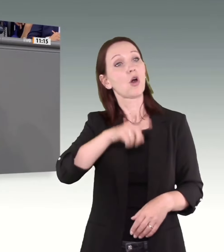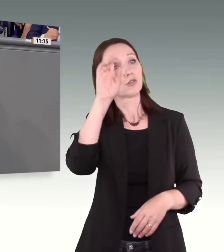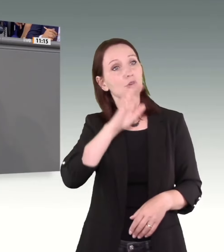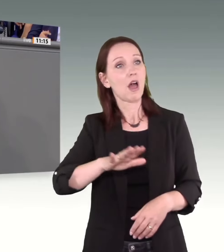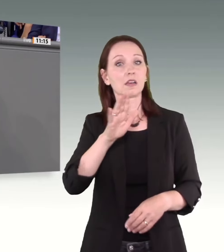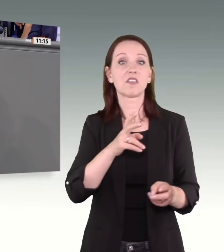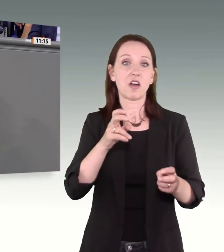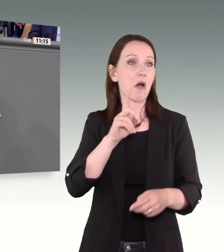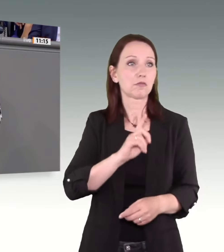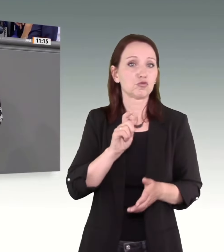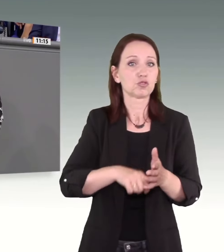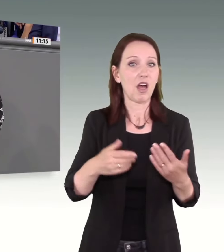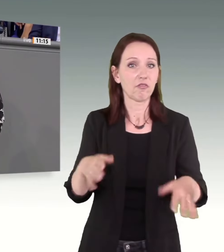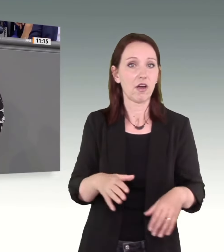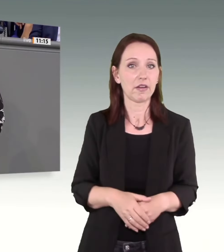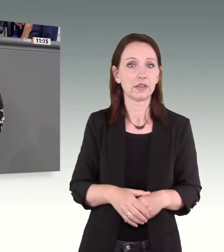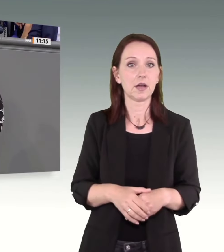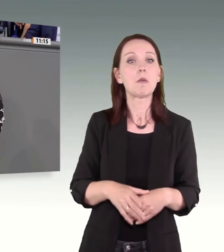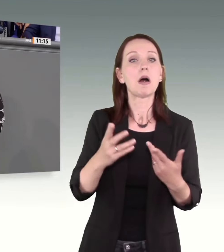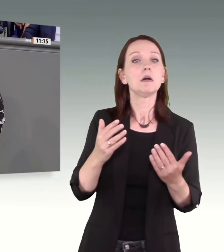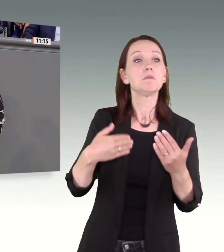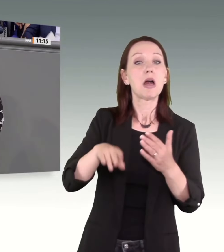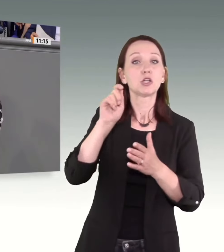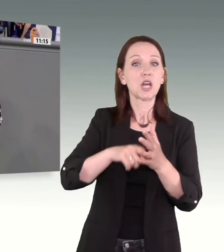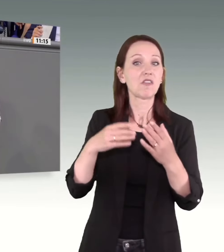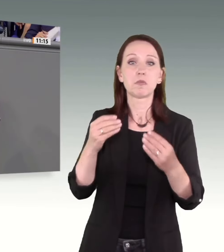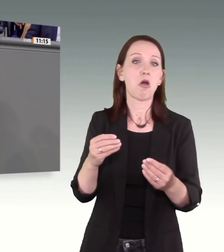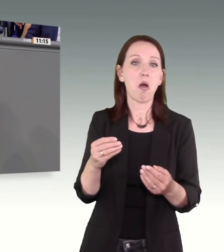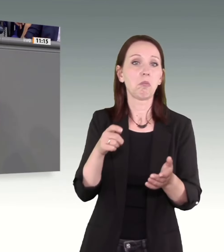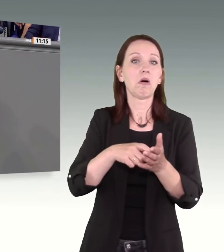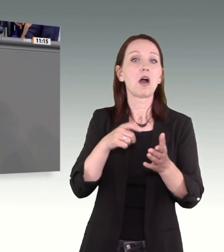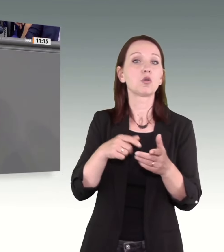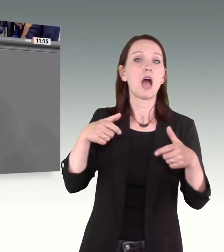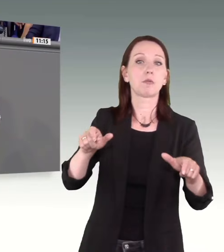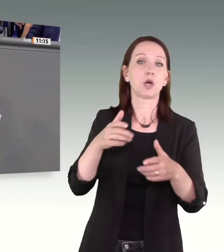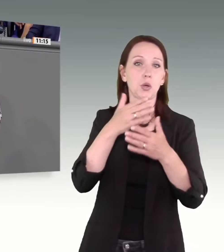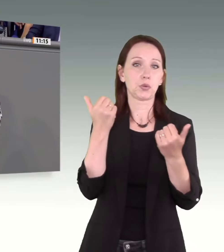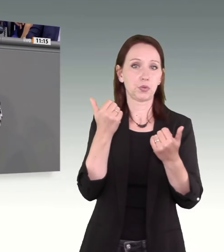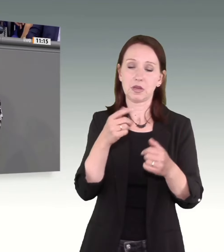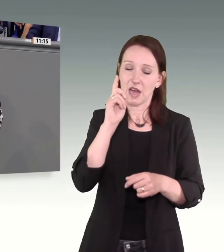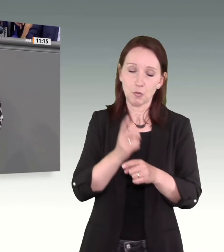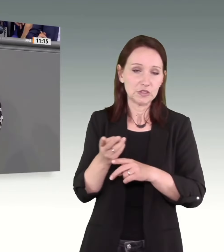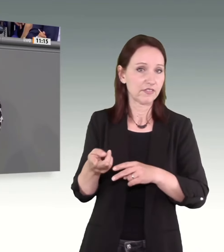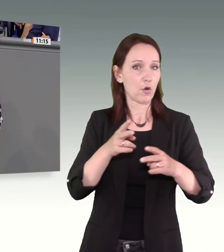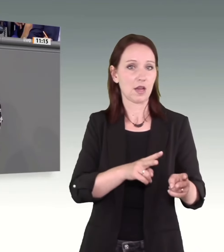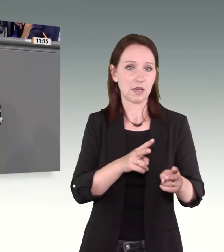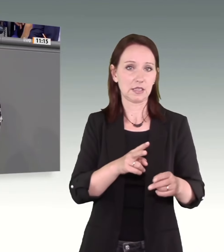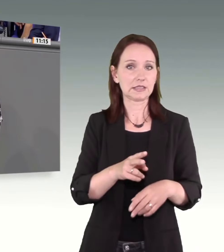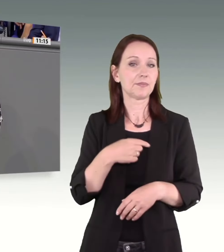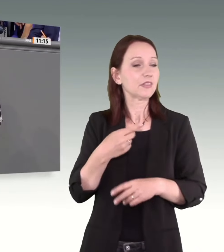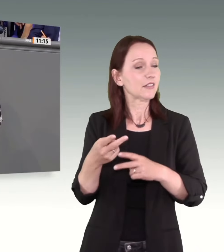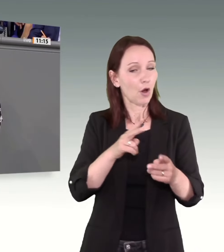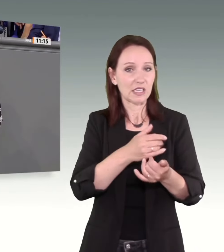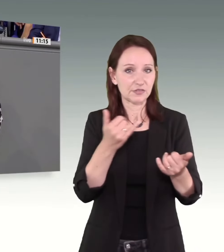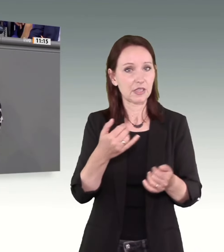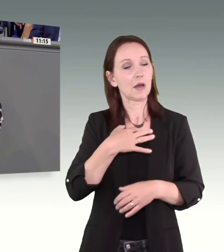Strafen entfalten evidenzbasiert zumeist keine höhere Abschreckungswirkung. Da muss der Hebel woanders liegen. Im Bewusstsein.